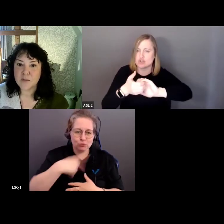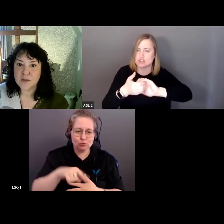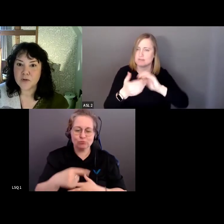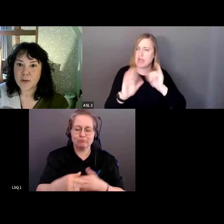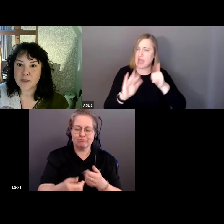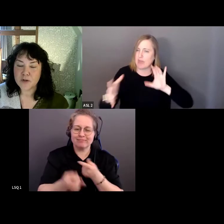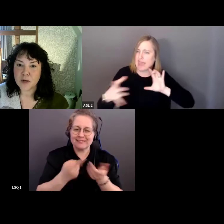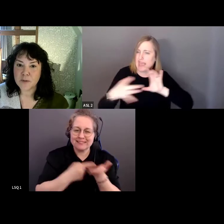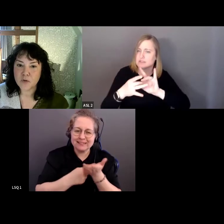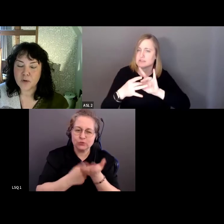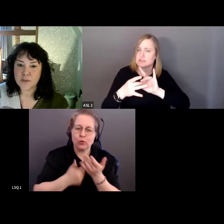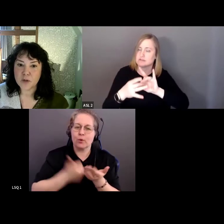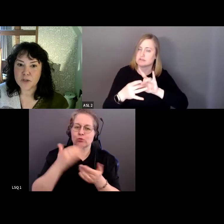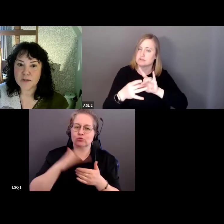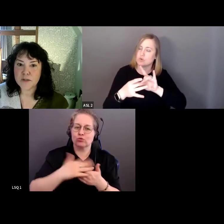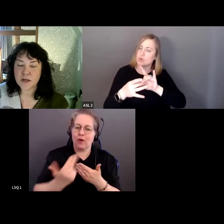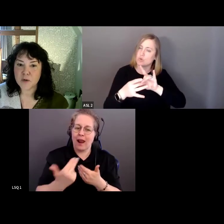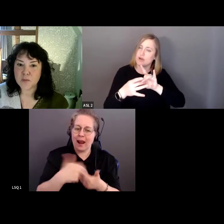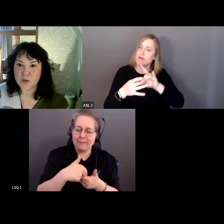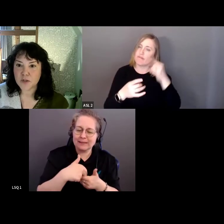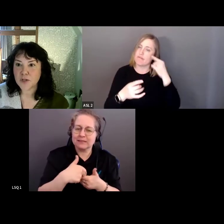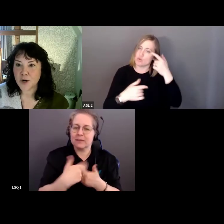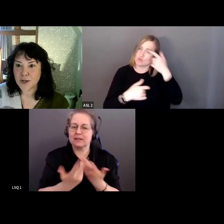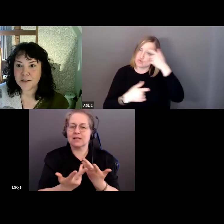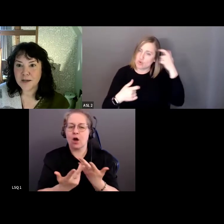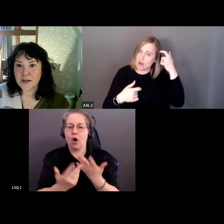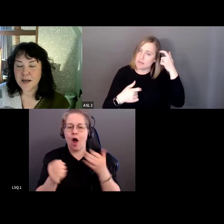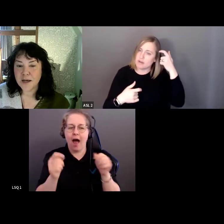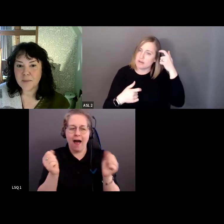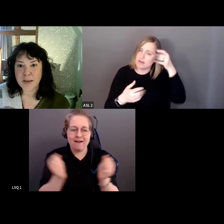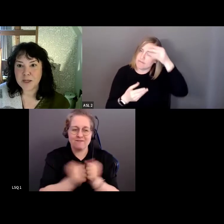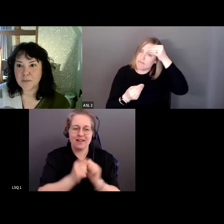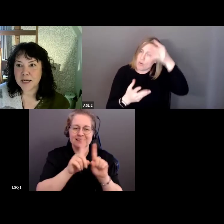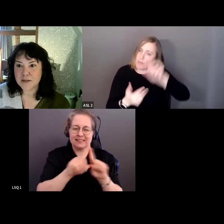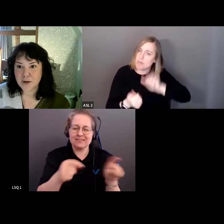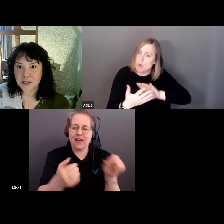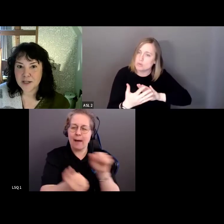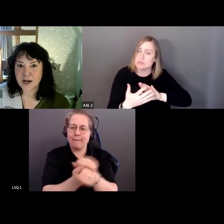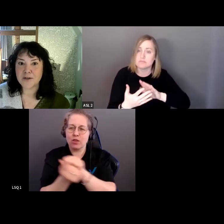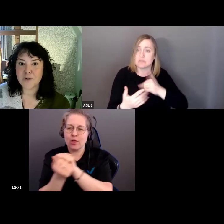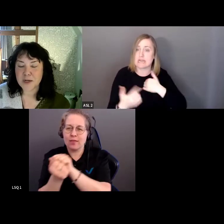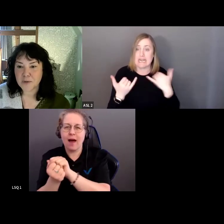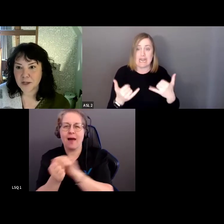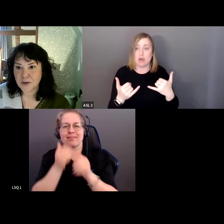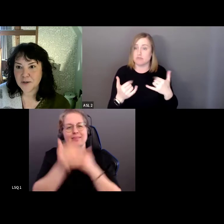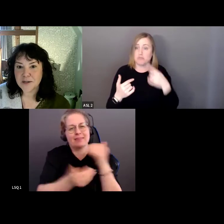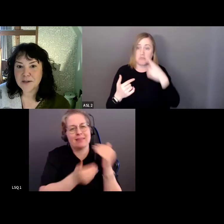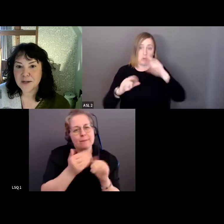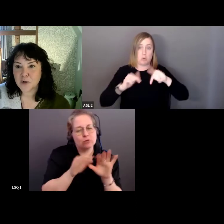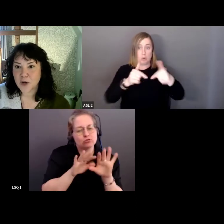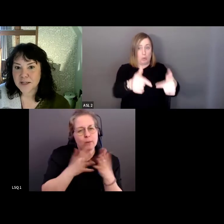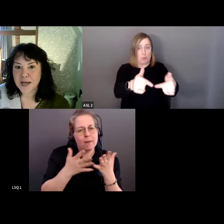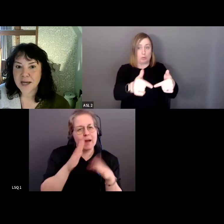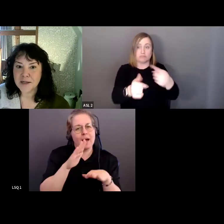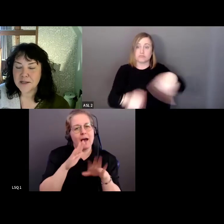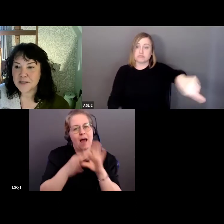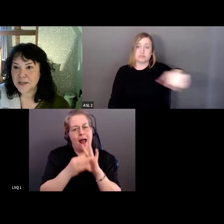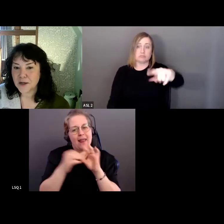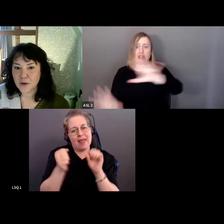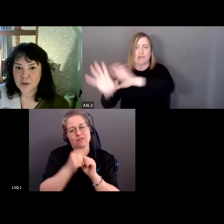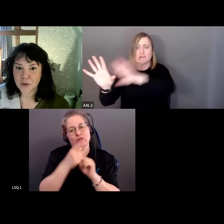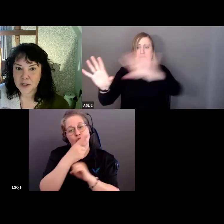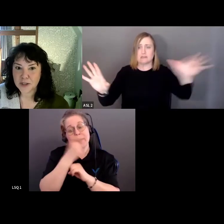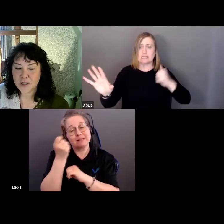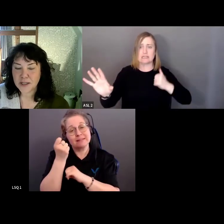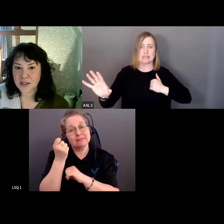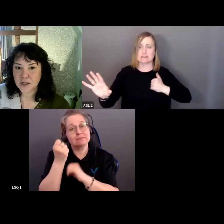'engagement dans le cadre des partenariats et les démarches basées sur les traumatismes. Je